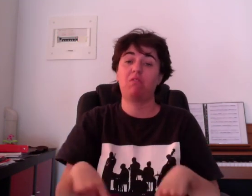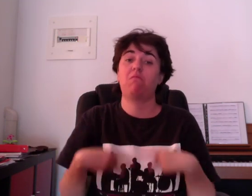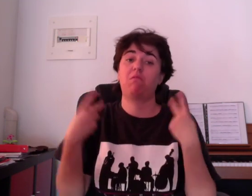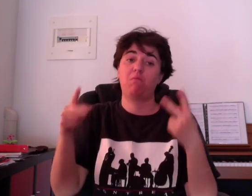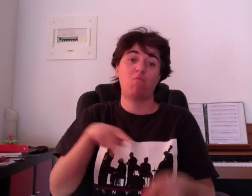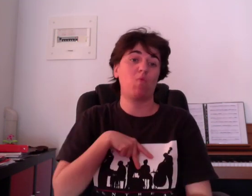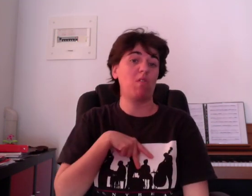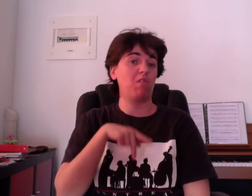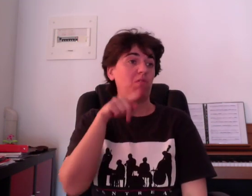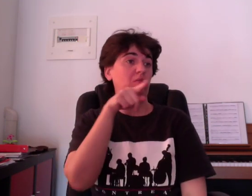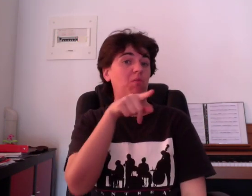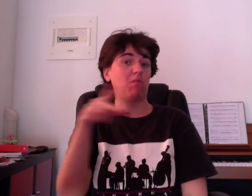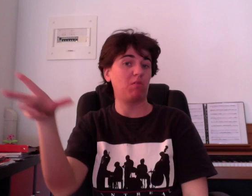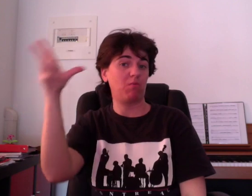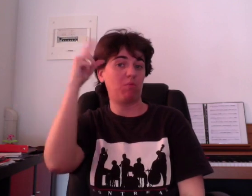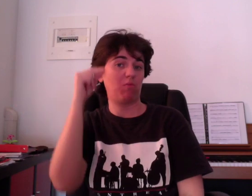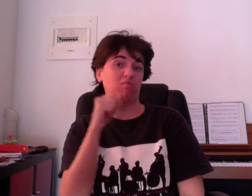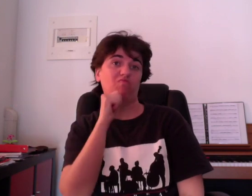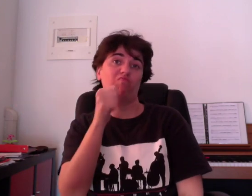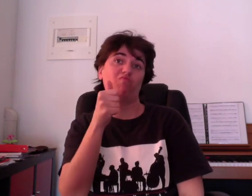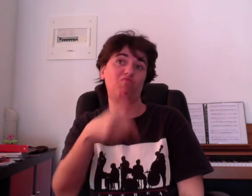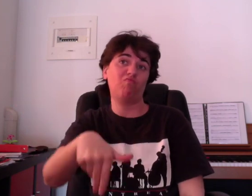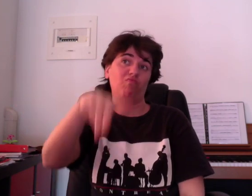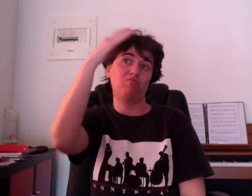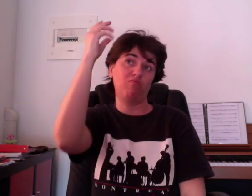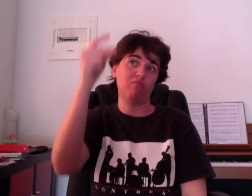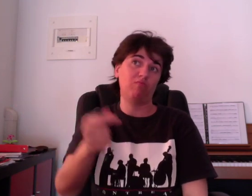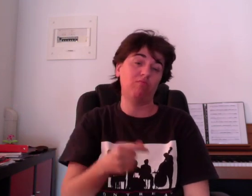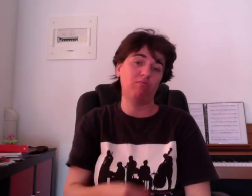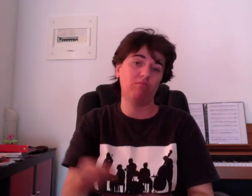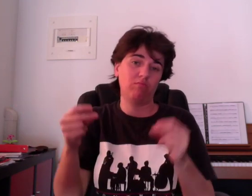J'y comprends rien, mais que ça s'en souffre